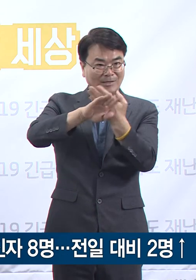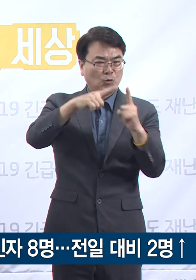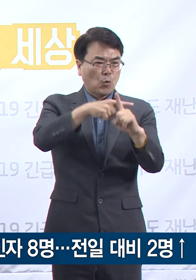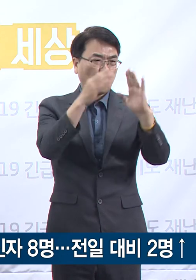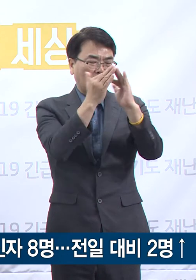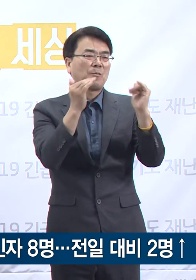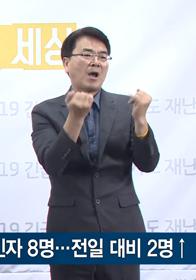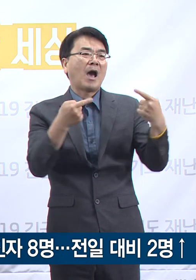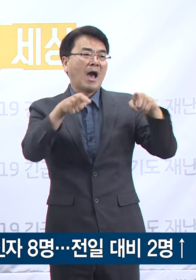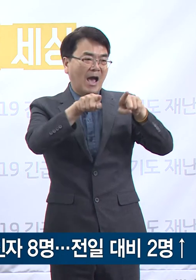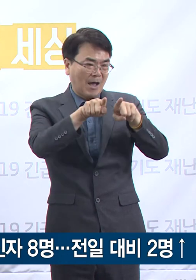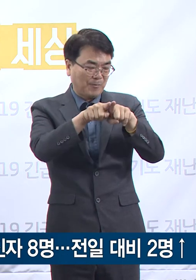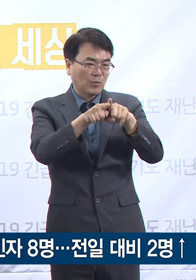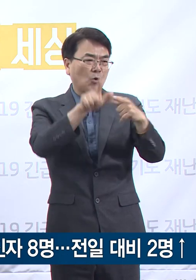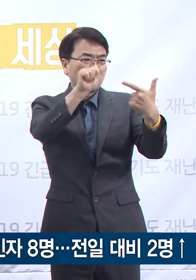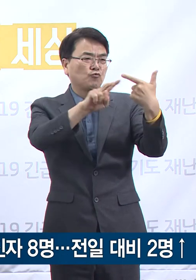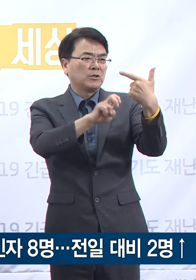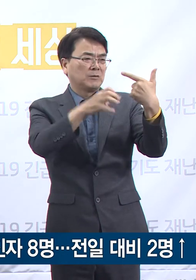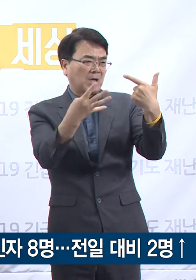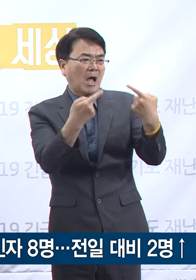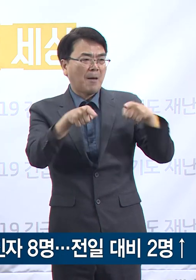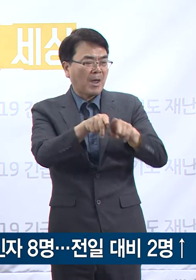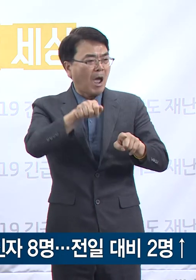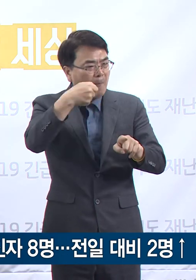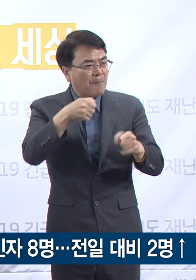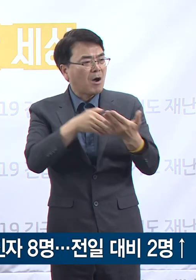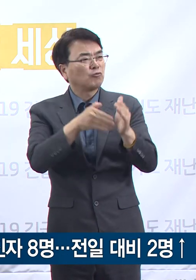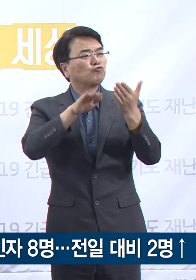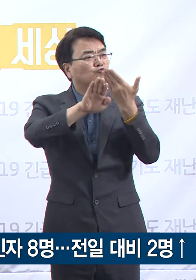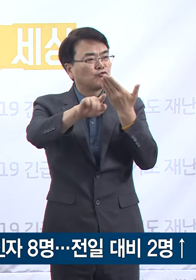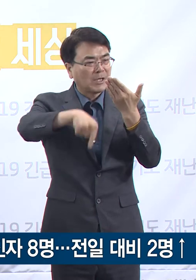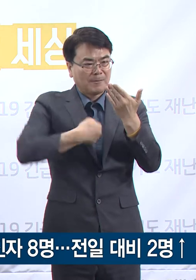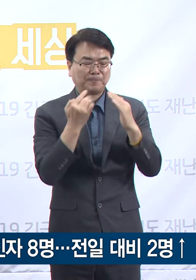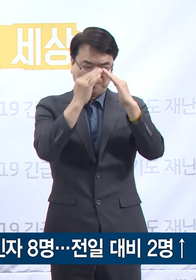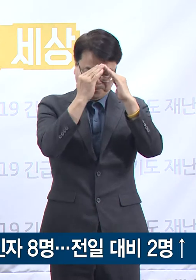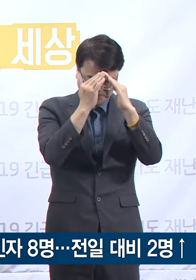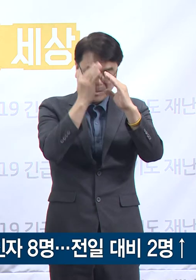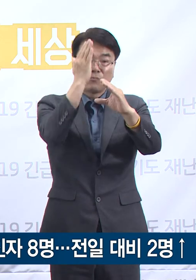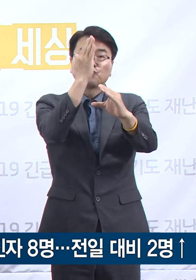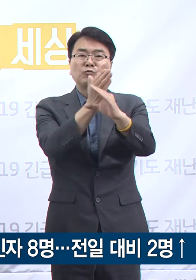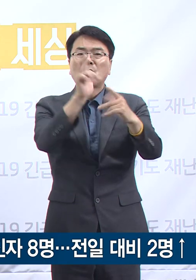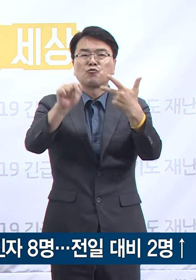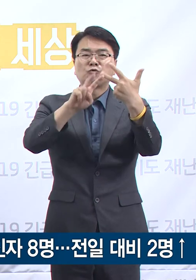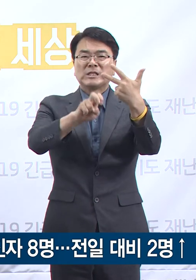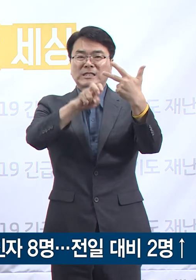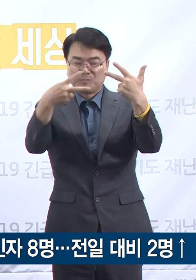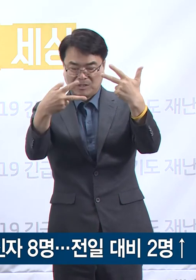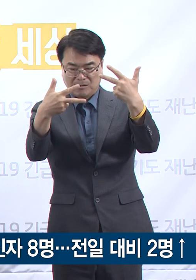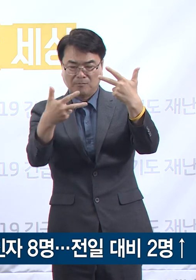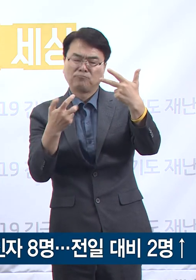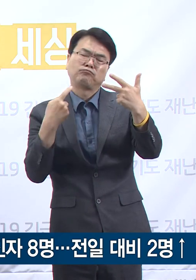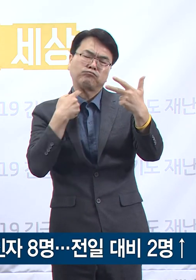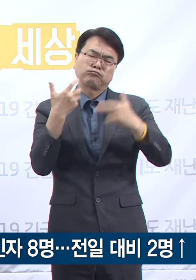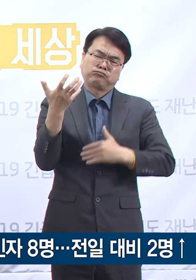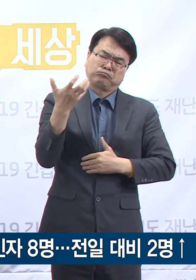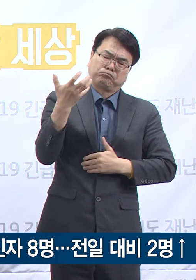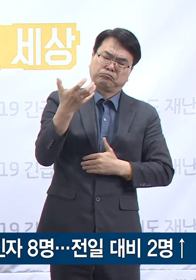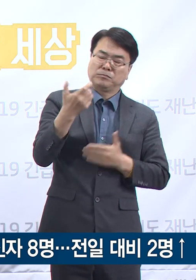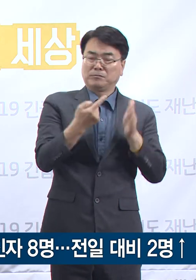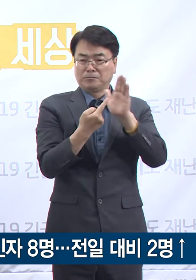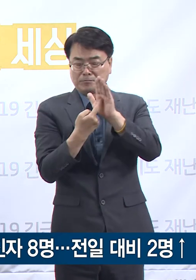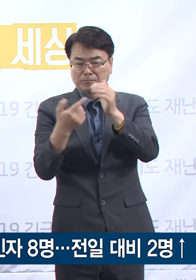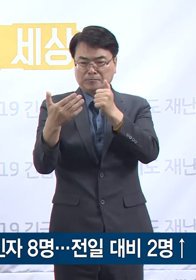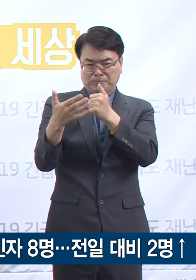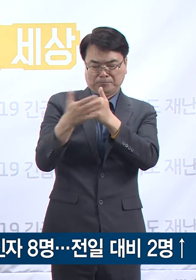6월 24일 식사 후 6월 26일부터 자가격리하였고 6월 27일 인후통 등 증상이 발현되어